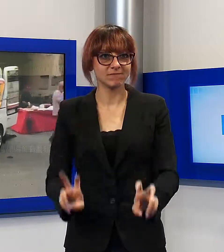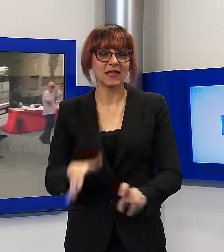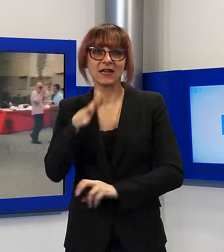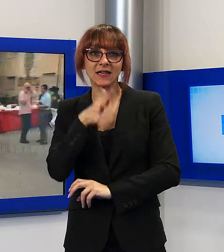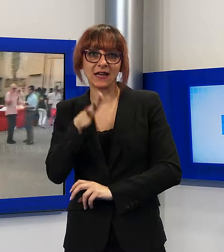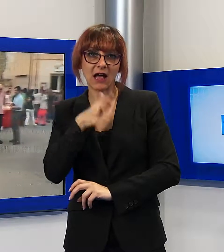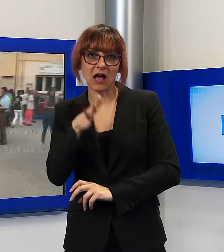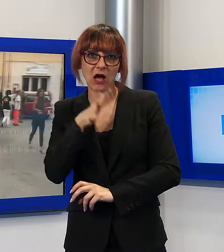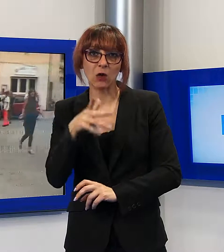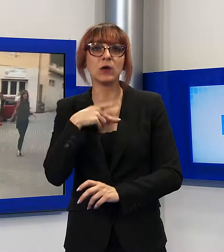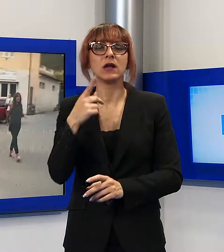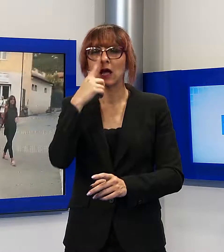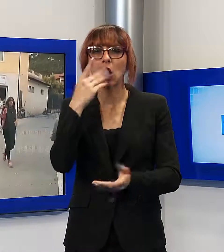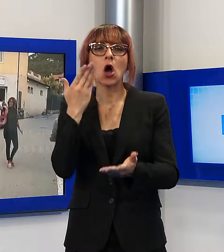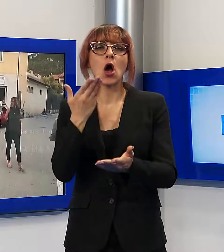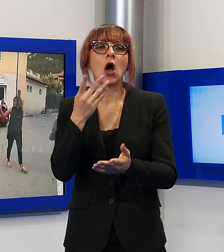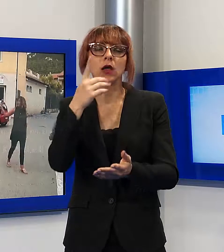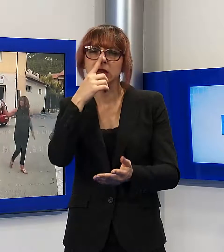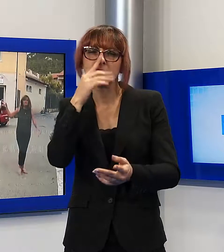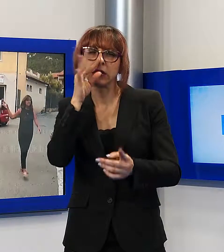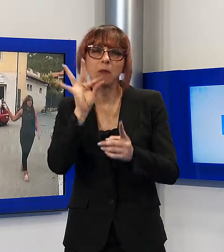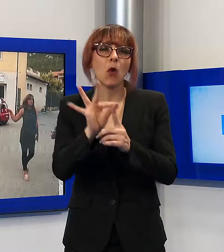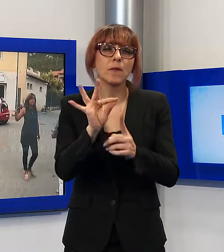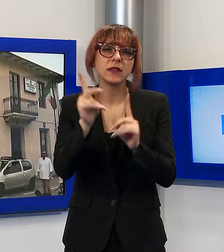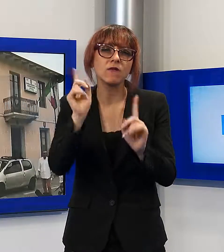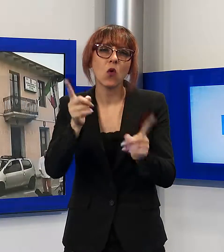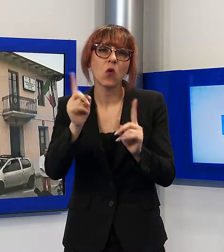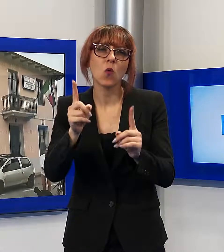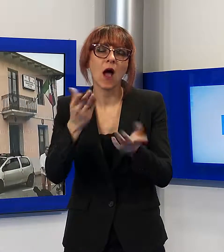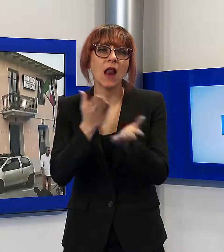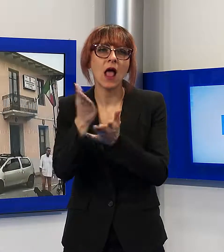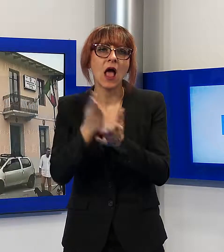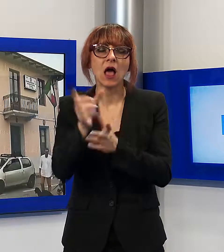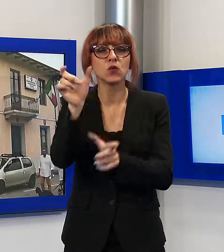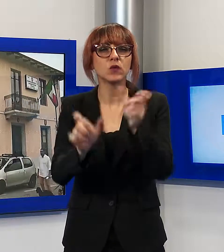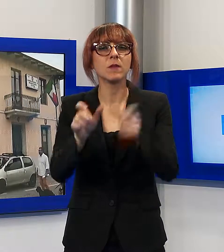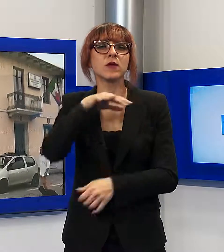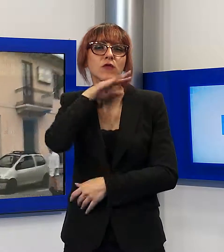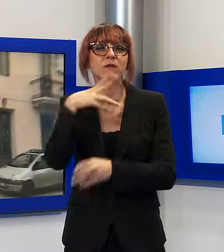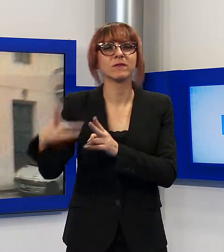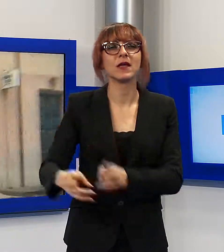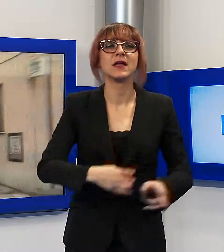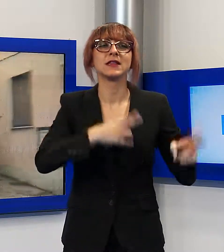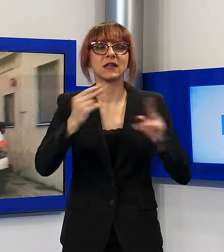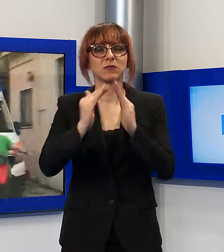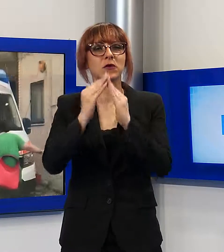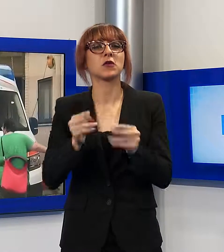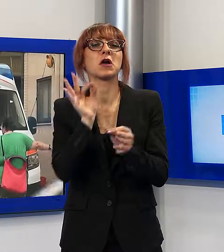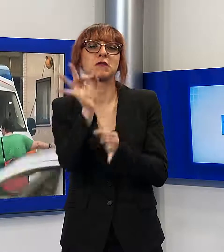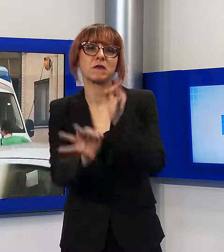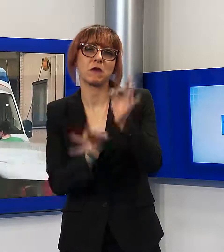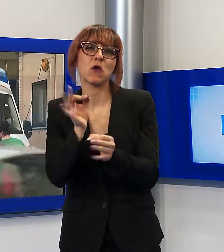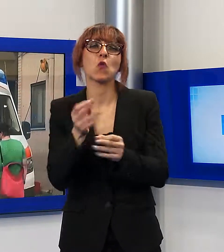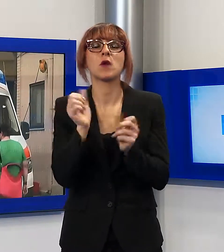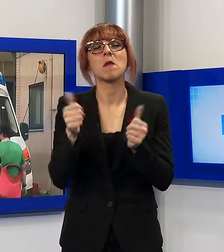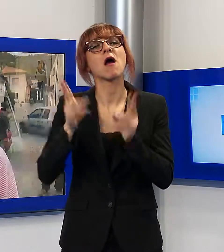sociali impegnati quotidianamente nel trasporto di anziani e disabili presso ospedali, strutture sanitarie e case di cura presenti sul territorio